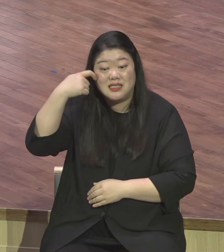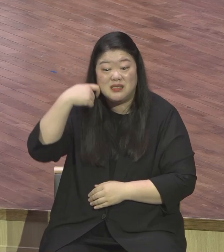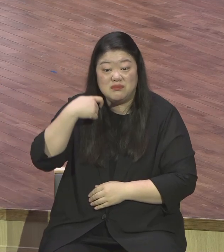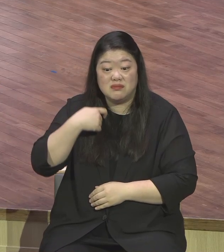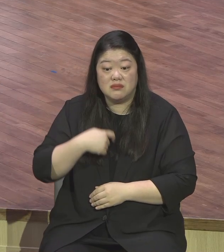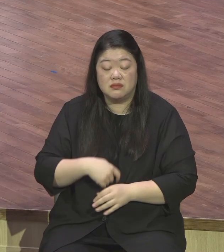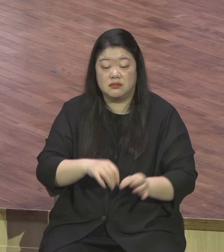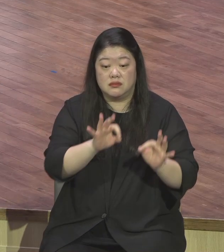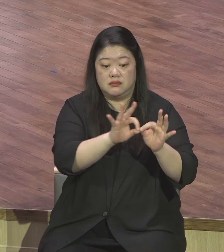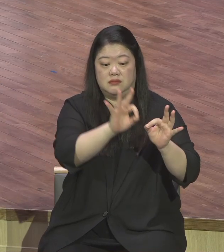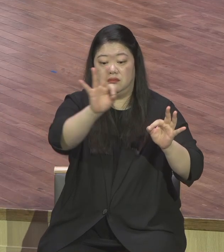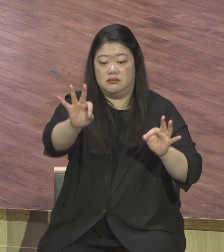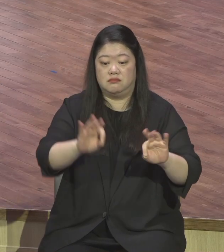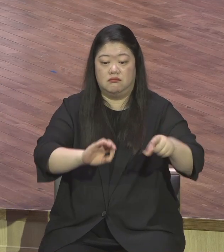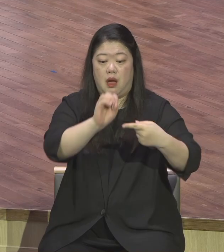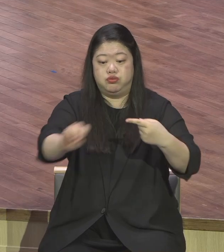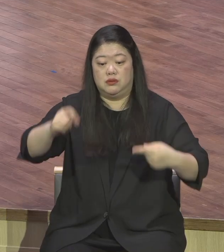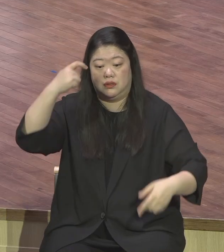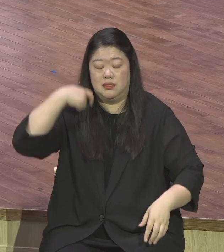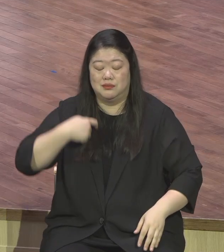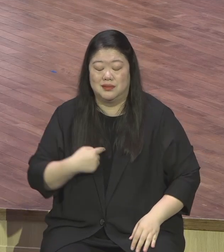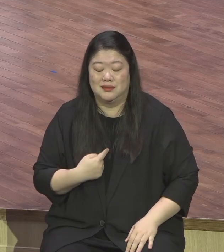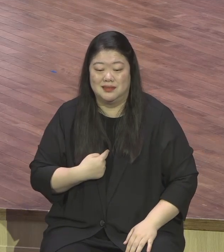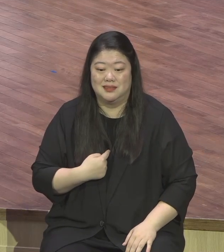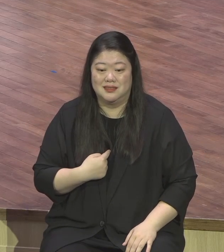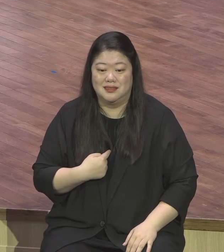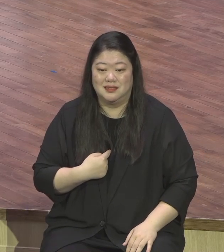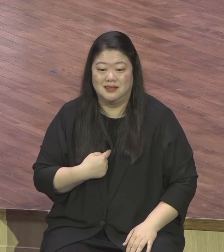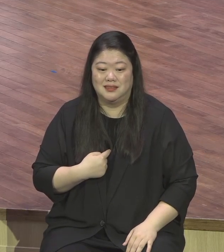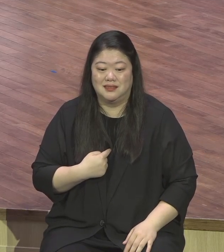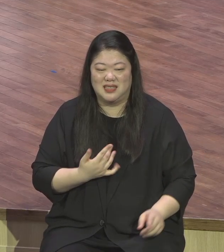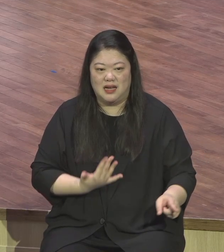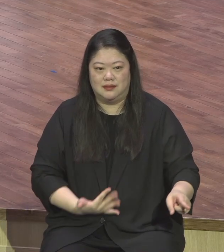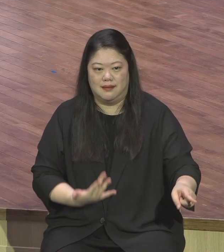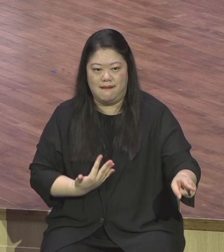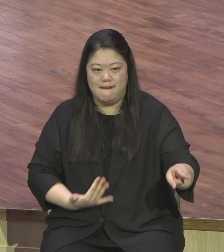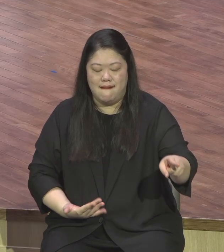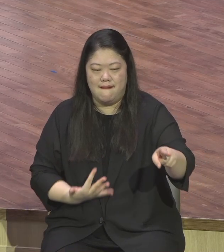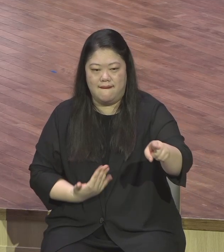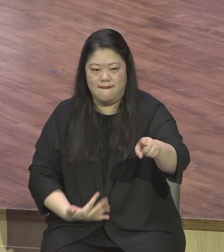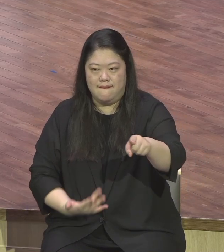만성적 울분 상태 빠져 있어요 거의 다가 그래서